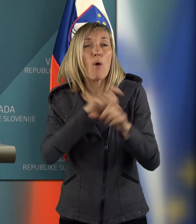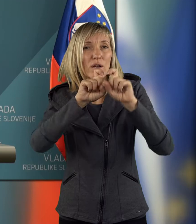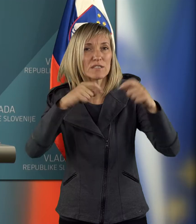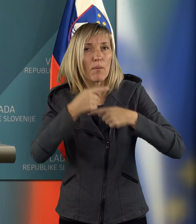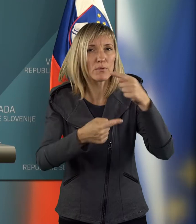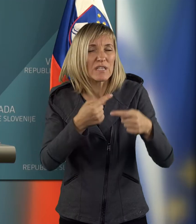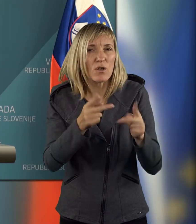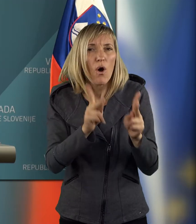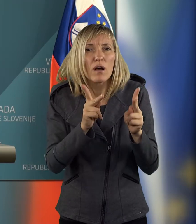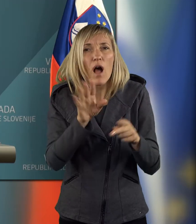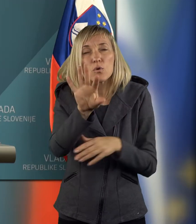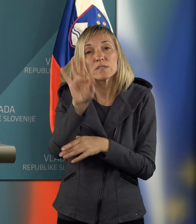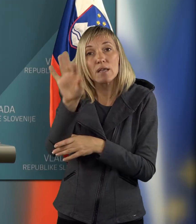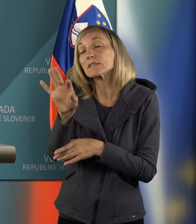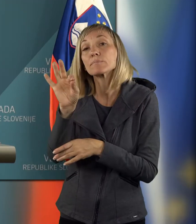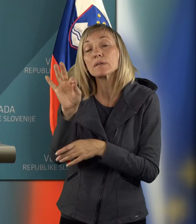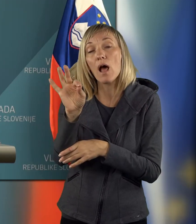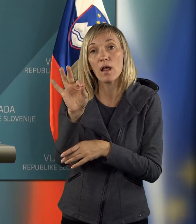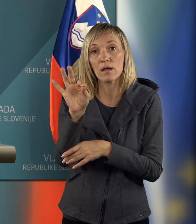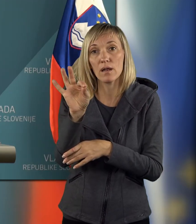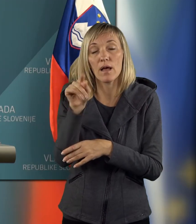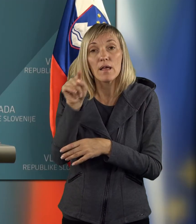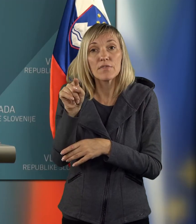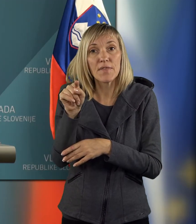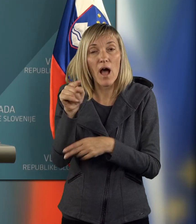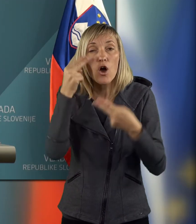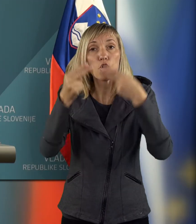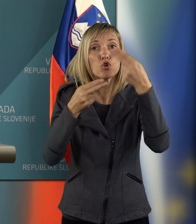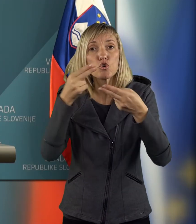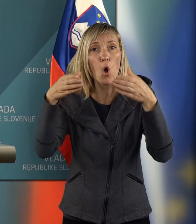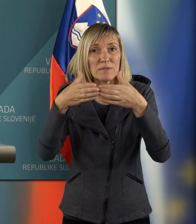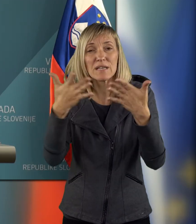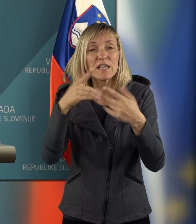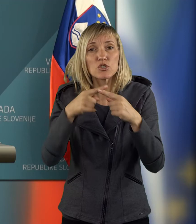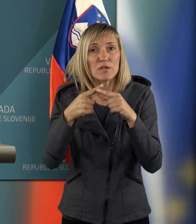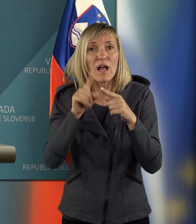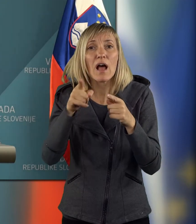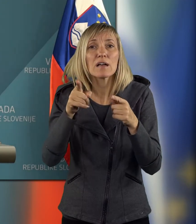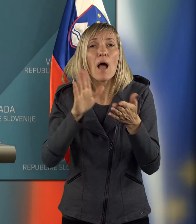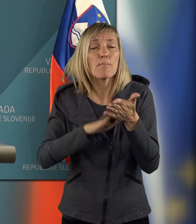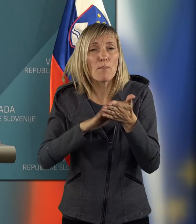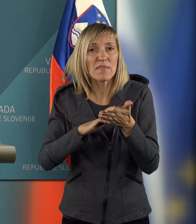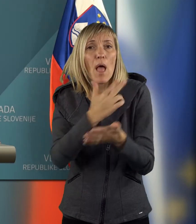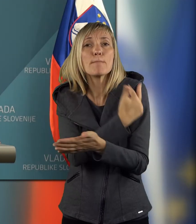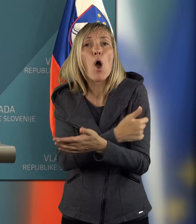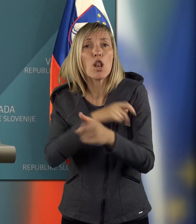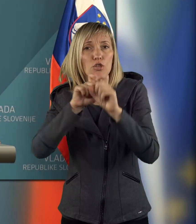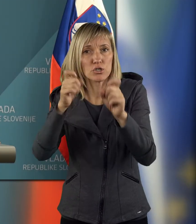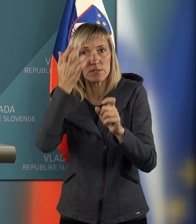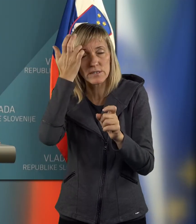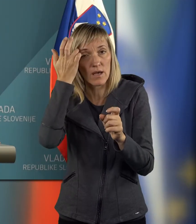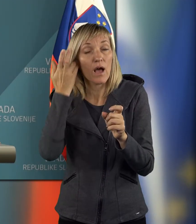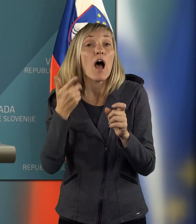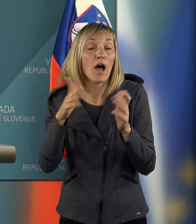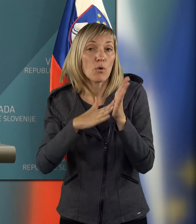procesov. Skratka, kako se izbira tele komisije in kje so kriteriji, kaj je to sploh bolnišnica? A je zdaj